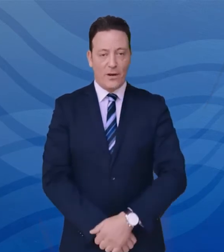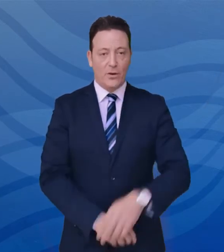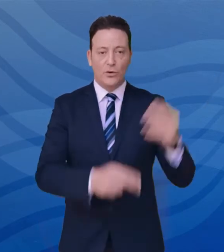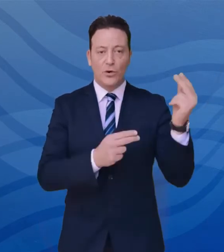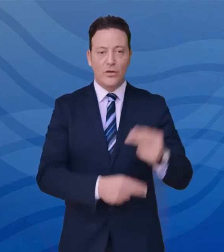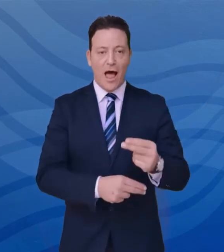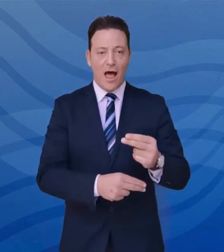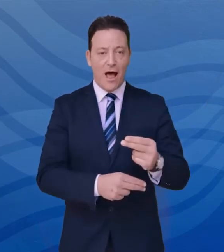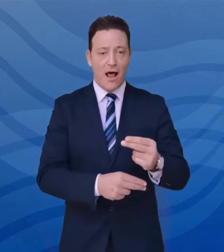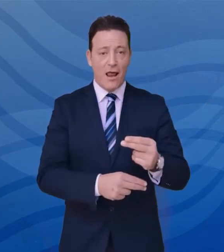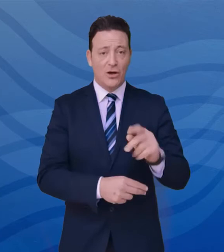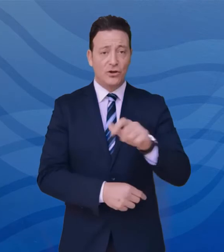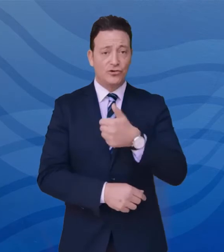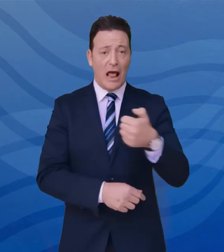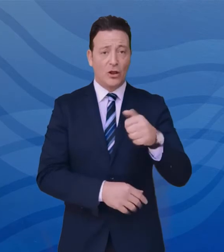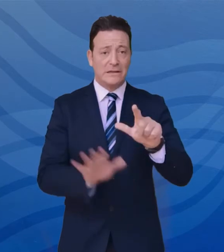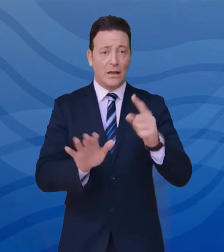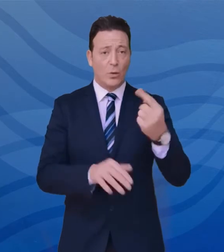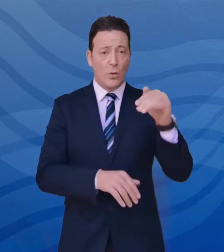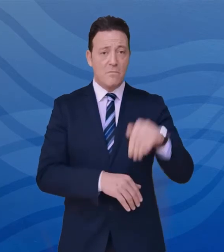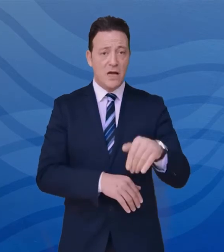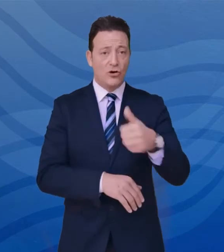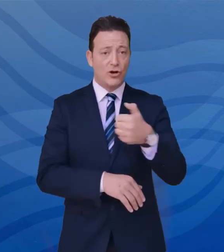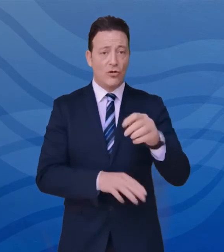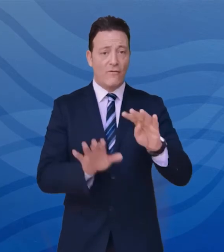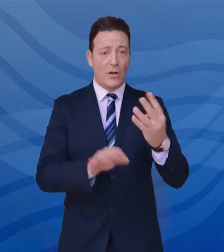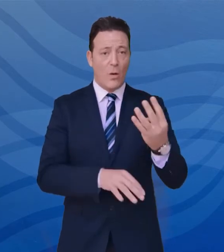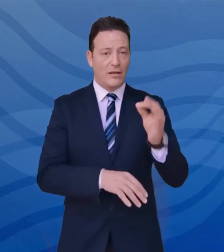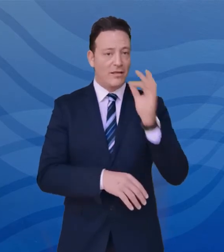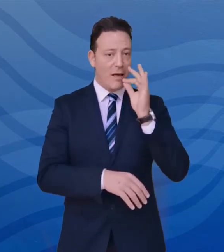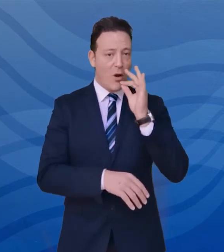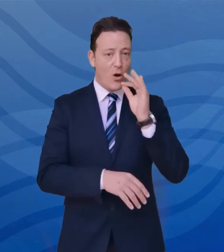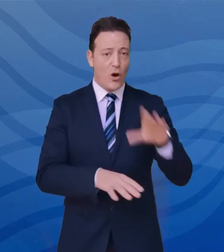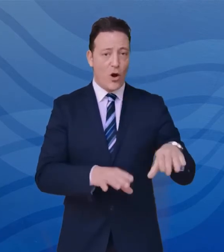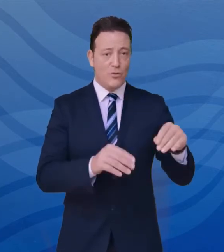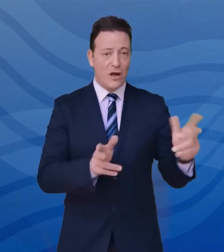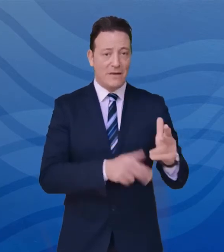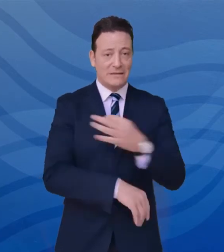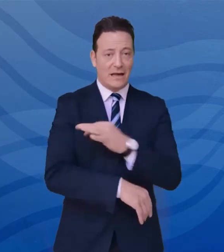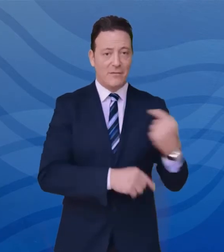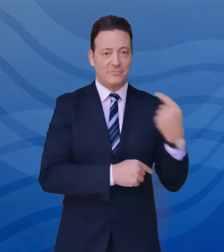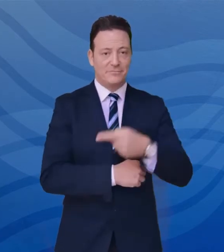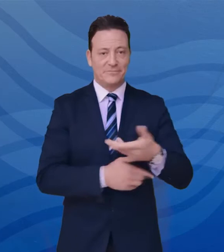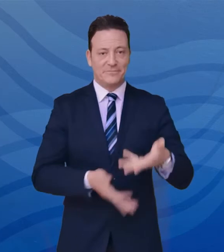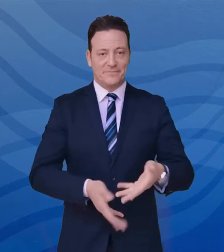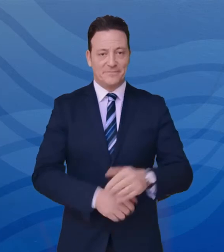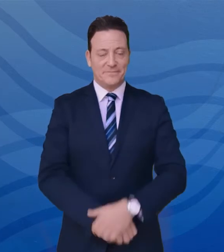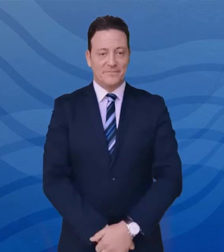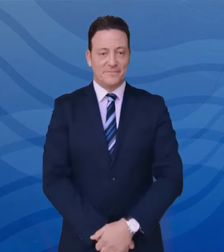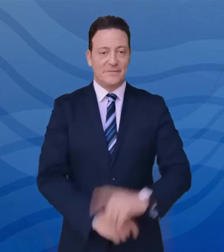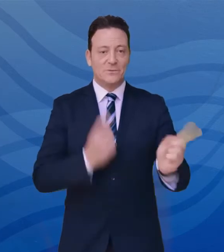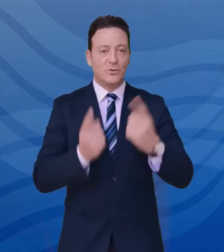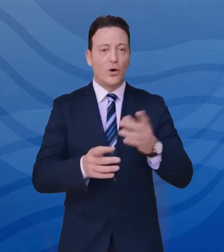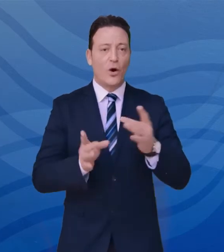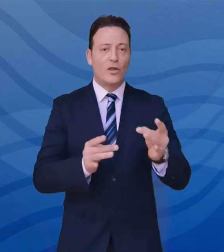un totale complessivo di 171.194 tamponi effettuati dall'inizio dell'epidemia. Le positività